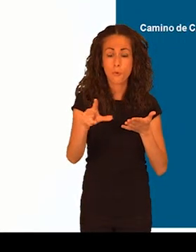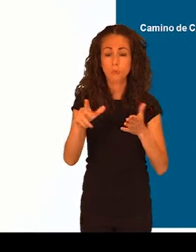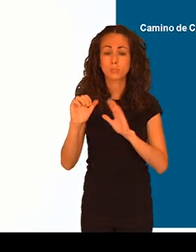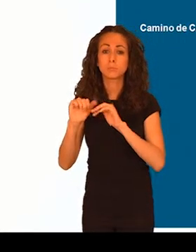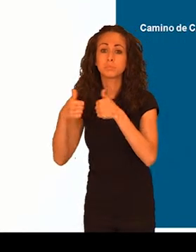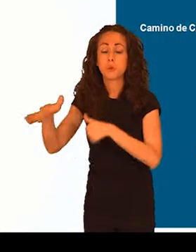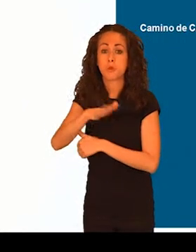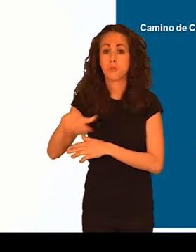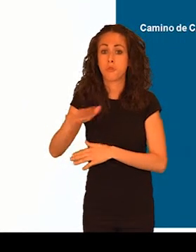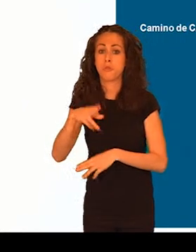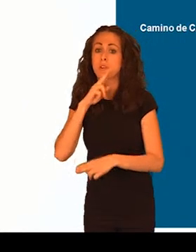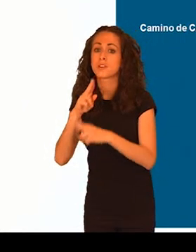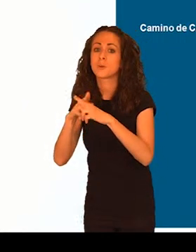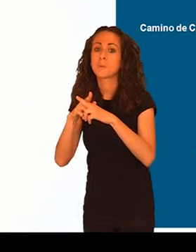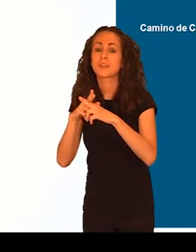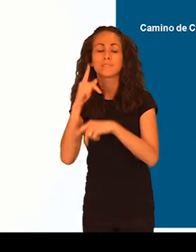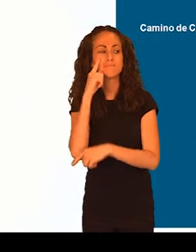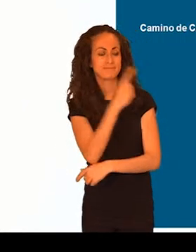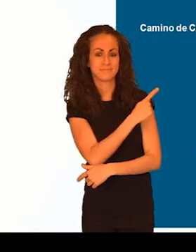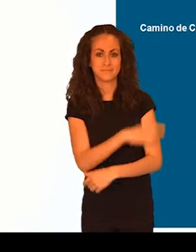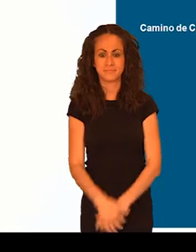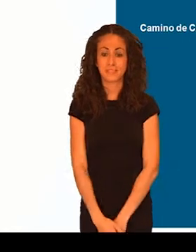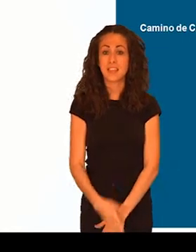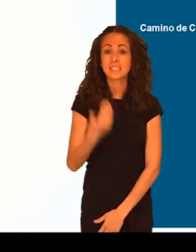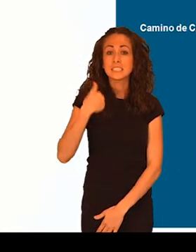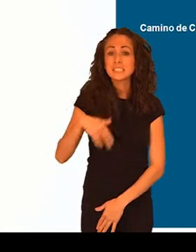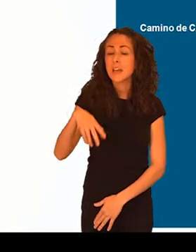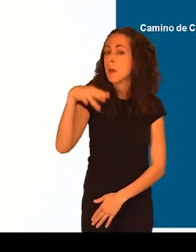Alegría, camino de Casa Bermeja. Ha recorrido una distancia de 1.100 metros.